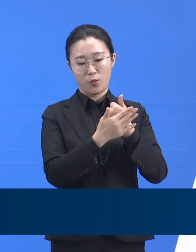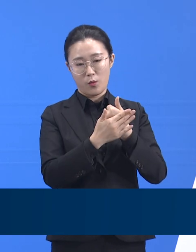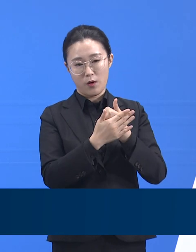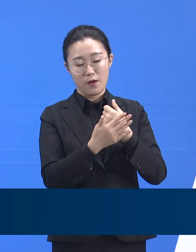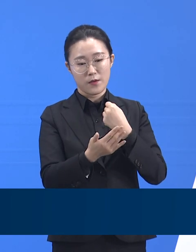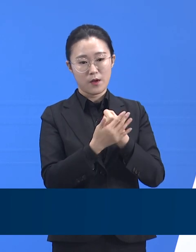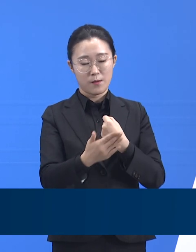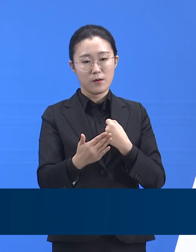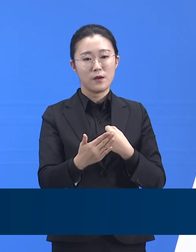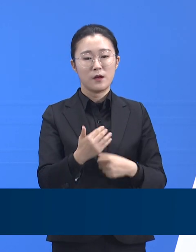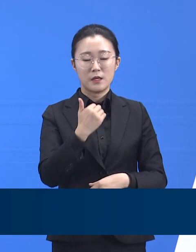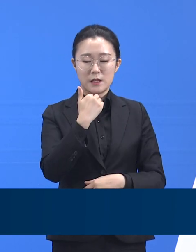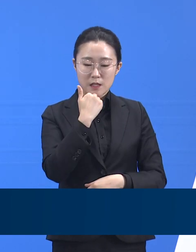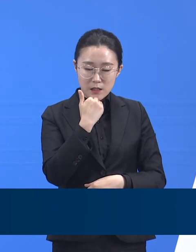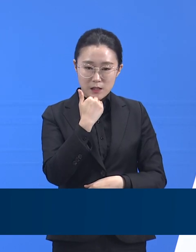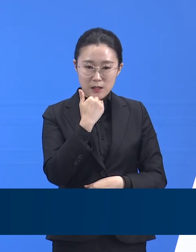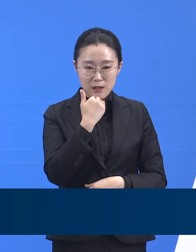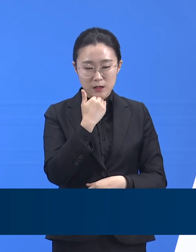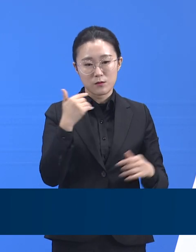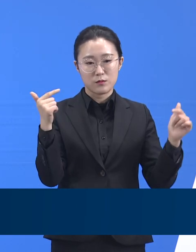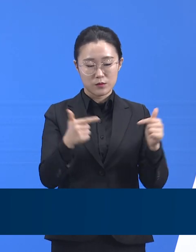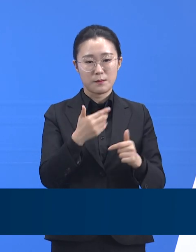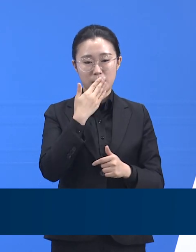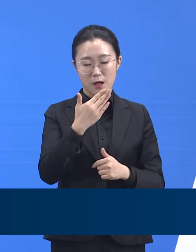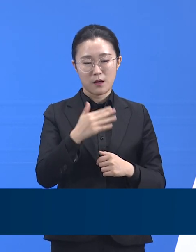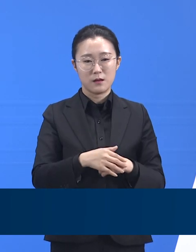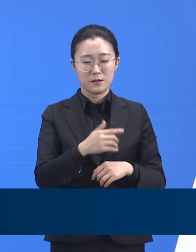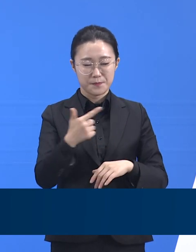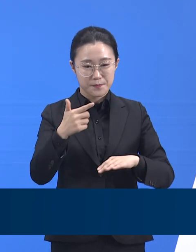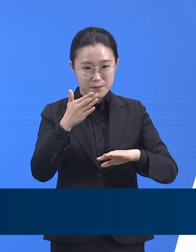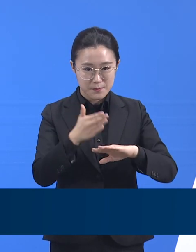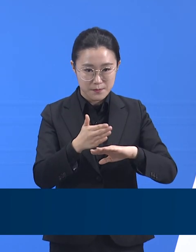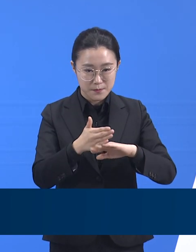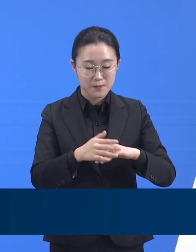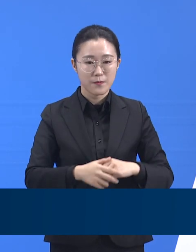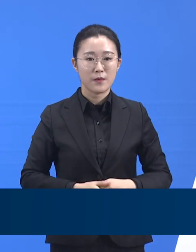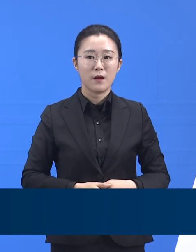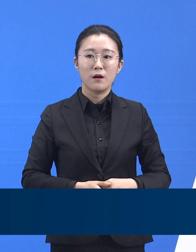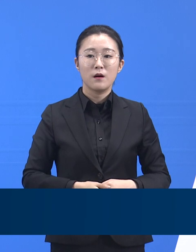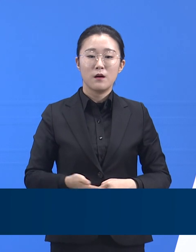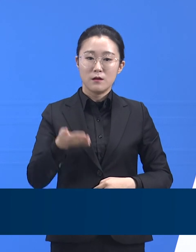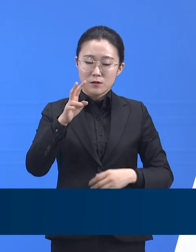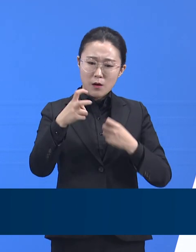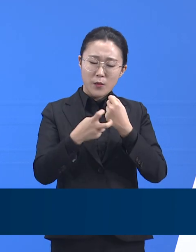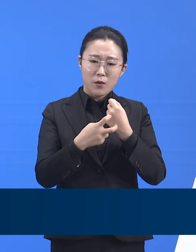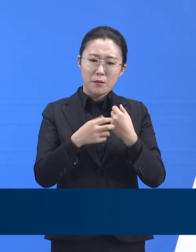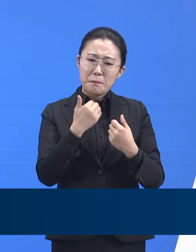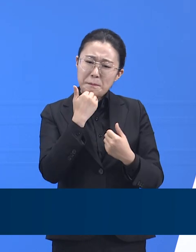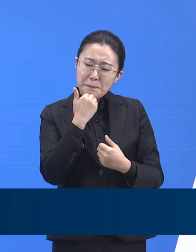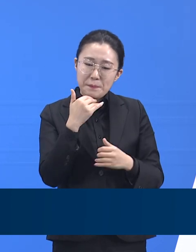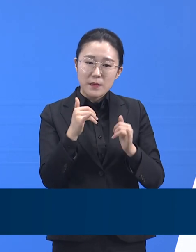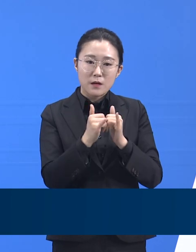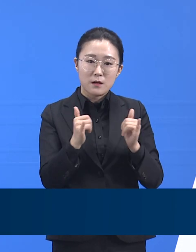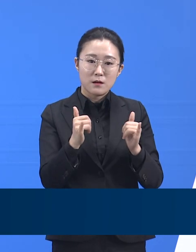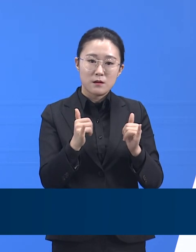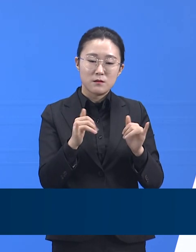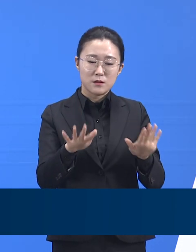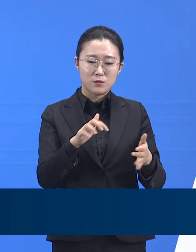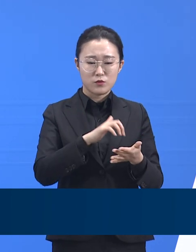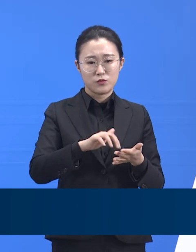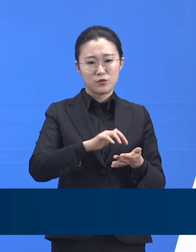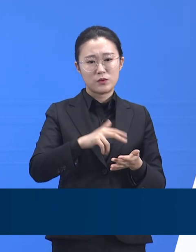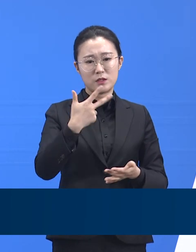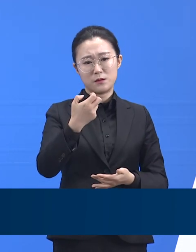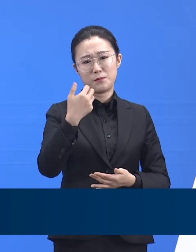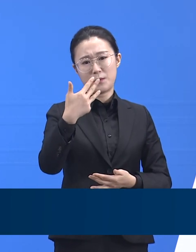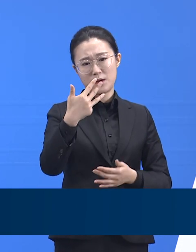진심으로 감사드립니다. 하지만 병원 대기자는 여전히 11일 0시 기준 78명이 있습니다.